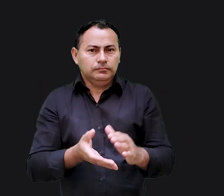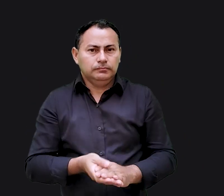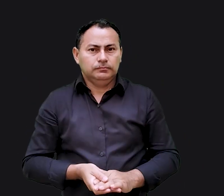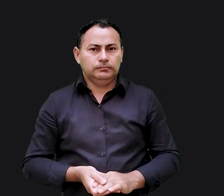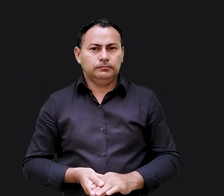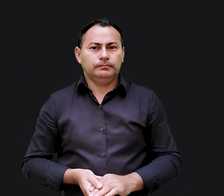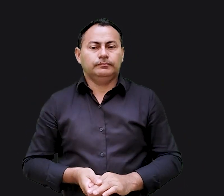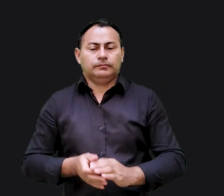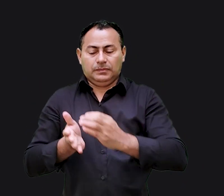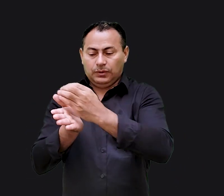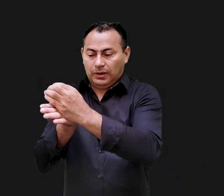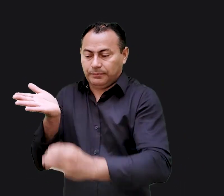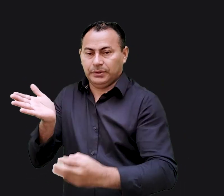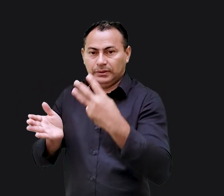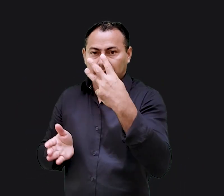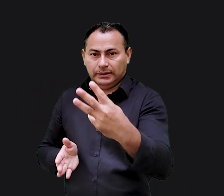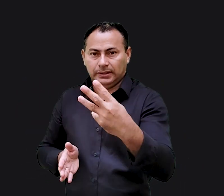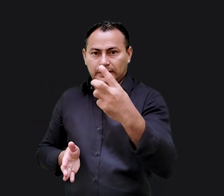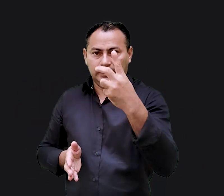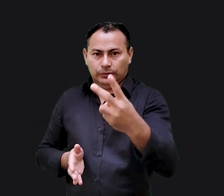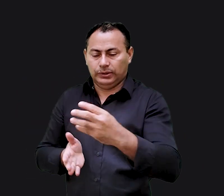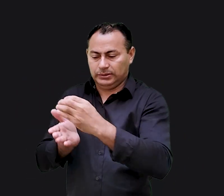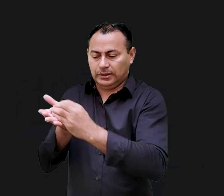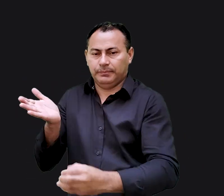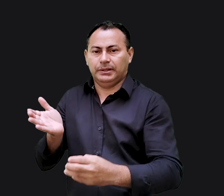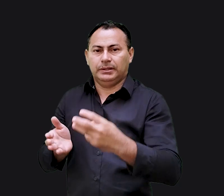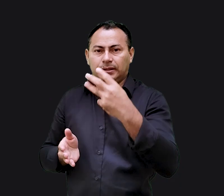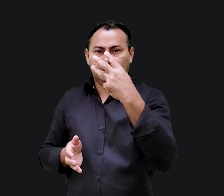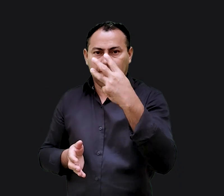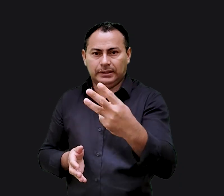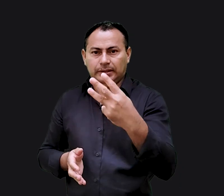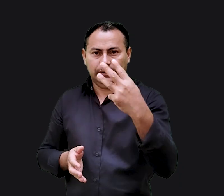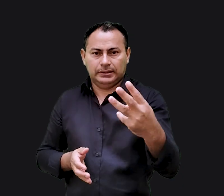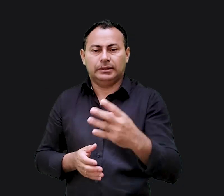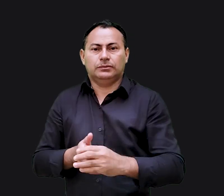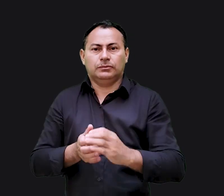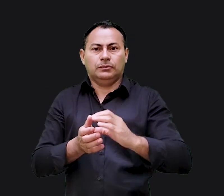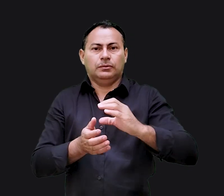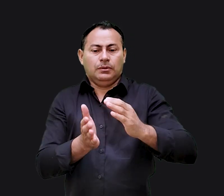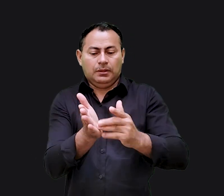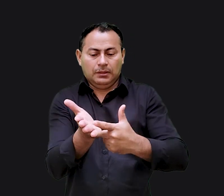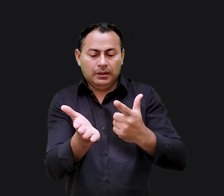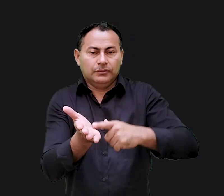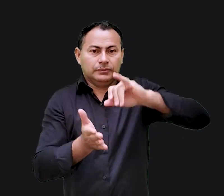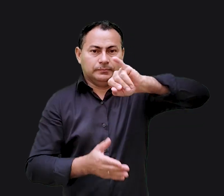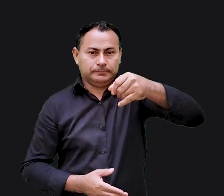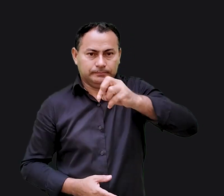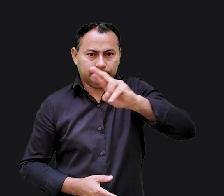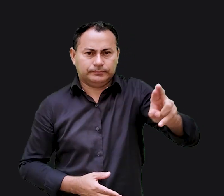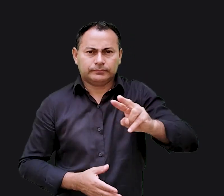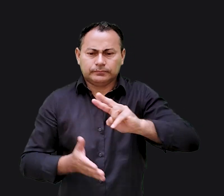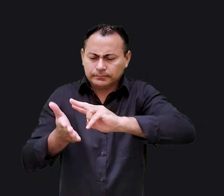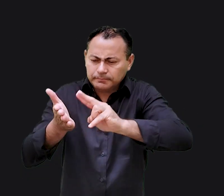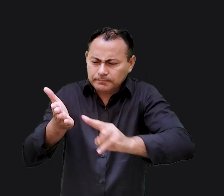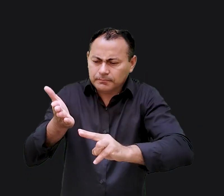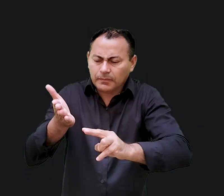cativeiro. No capítulo 32 e 33 do livro de Jeremias, lemos sobre mais uma das coisas